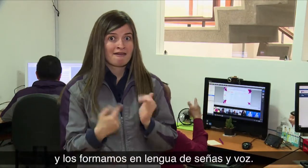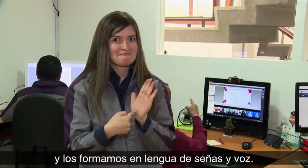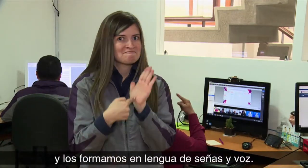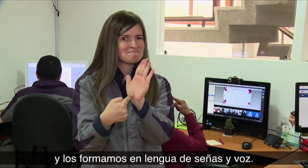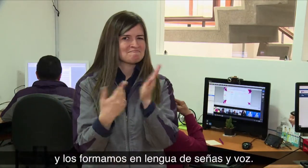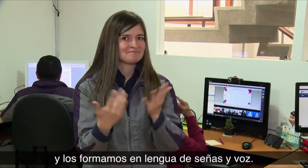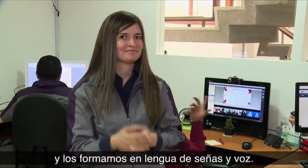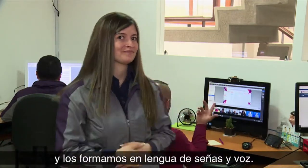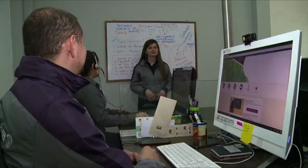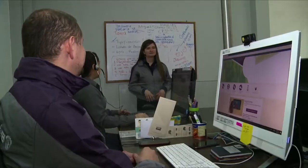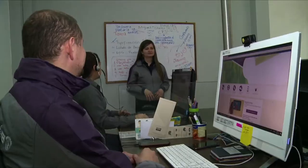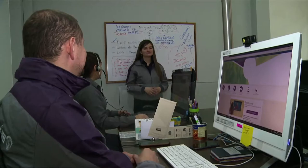y voz.